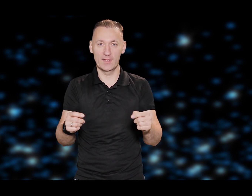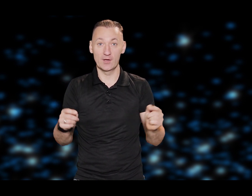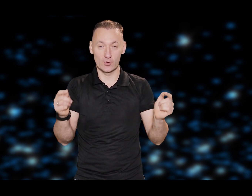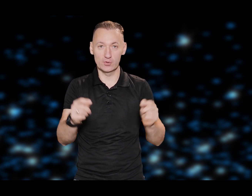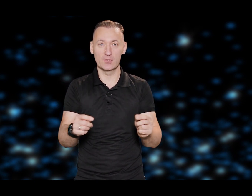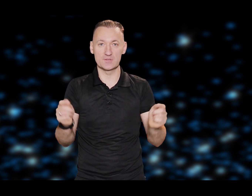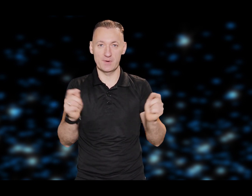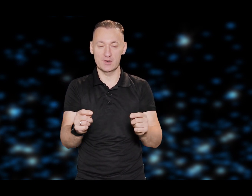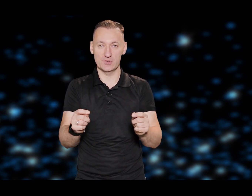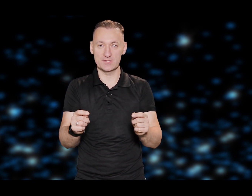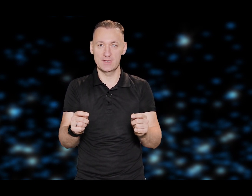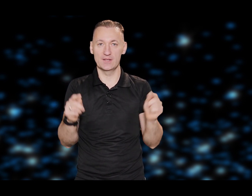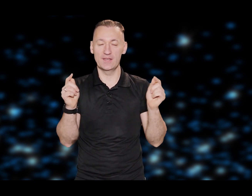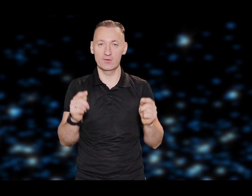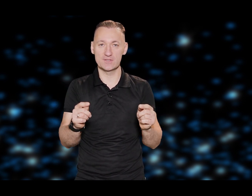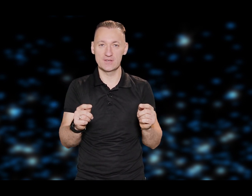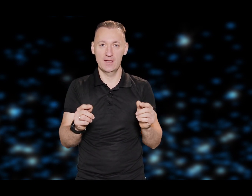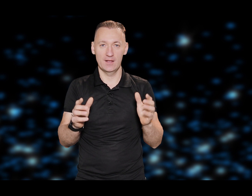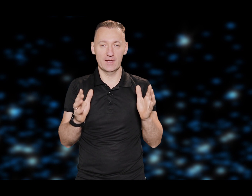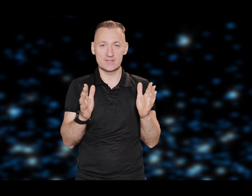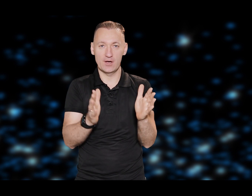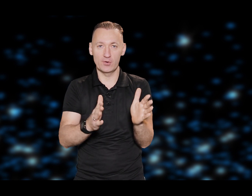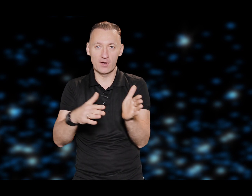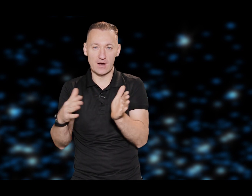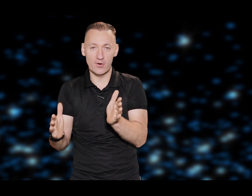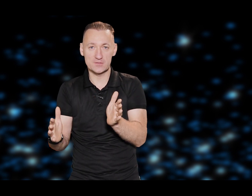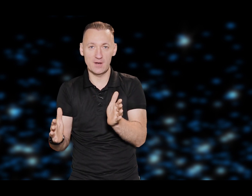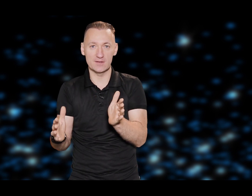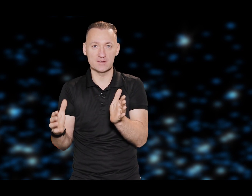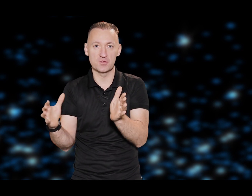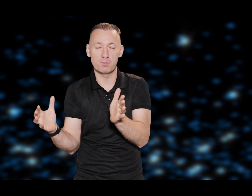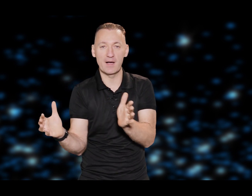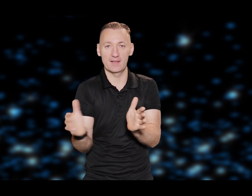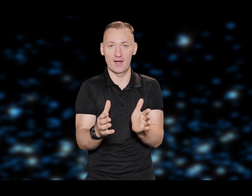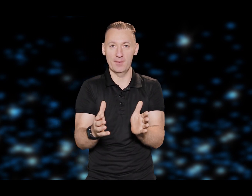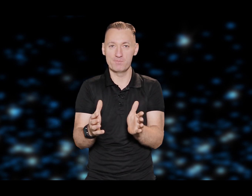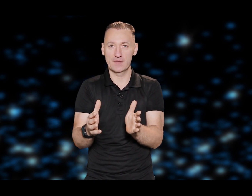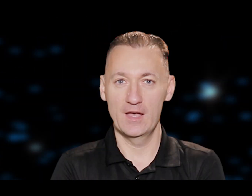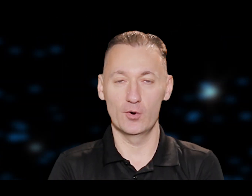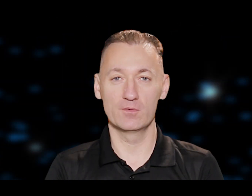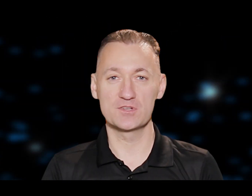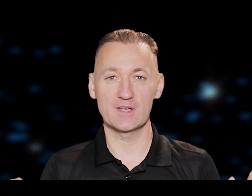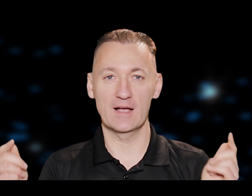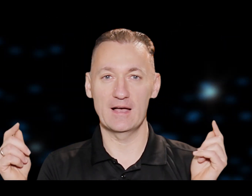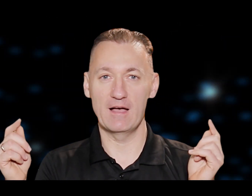grūtajos brīžos. Dievs liekas jau no krāvis malas. Viņš paglāba un viņš saka, ka